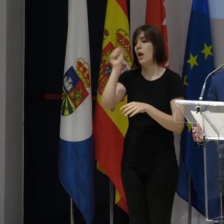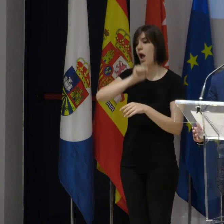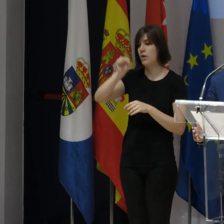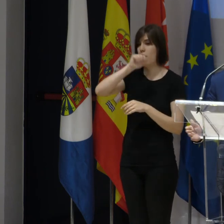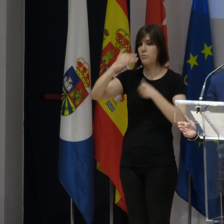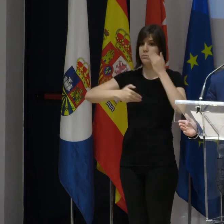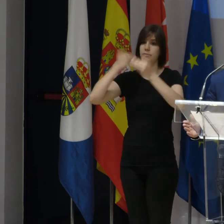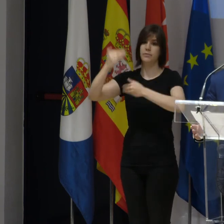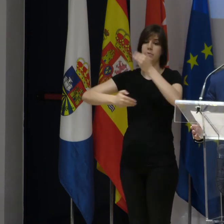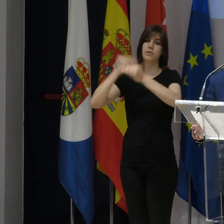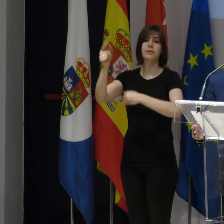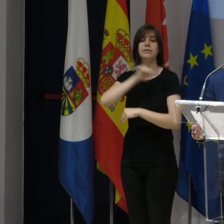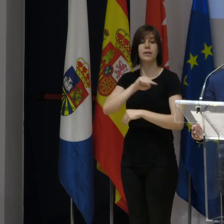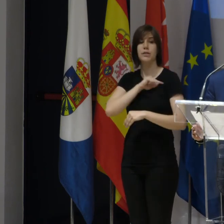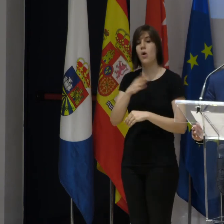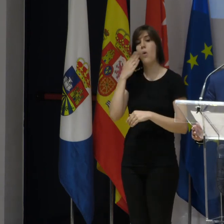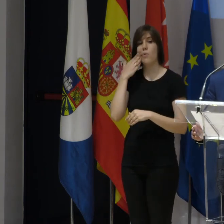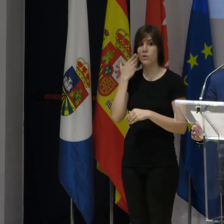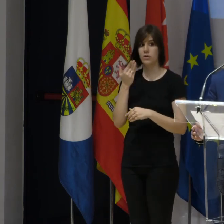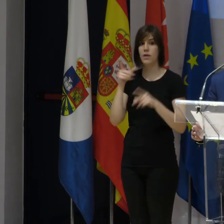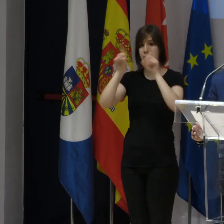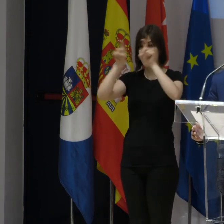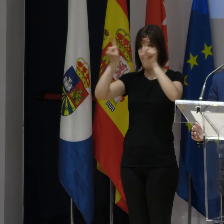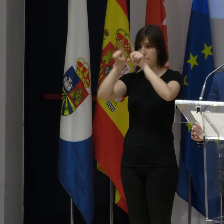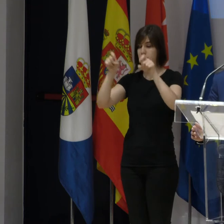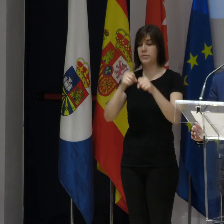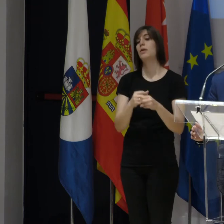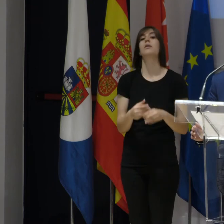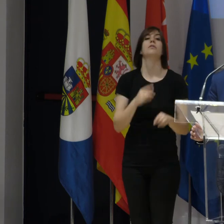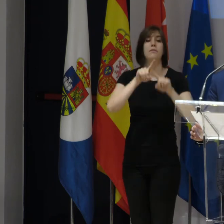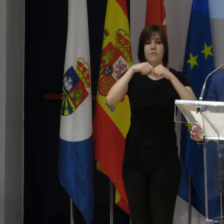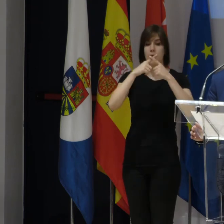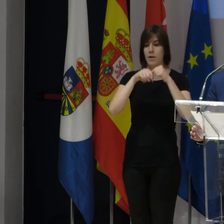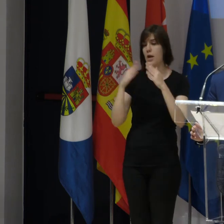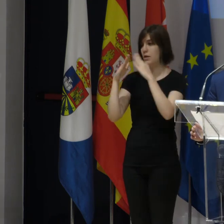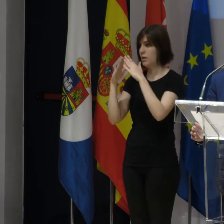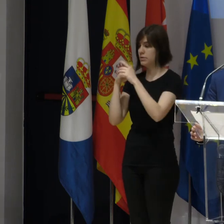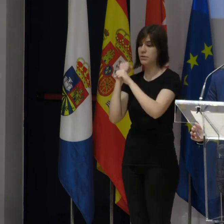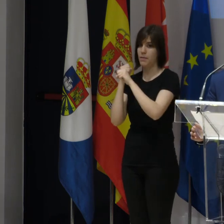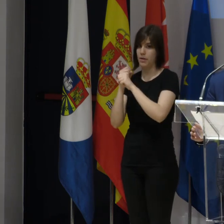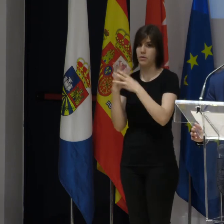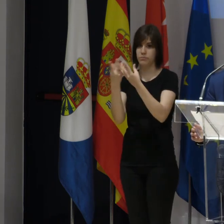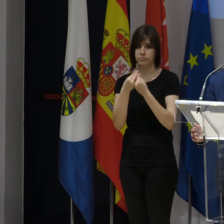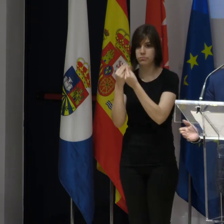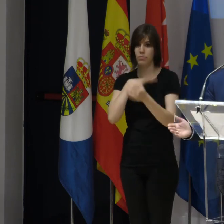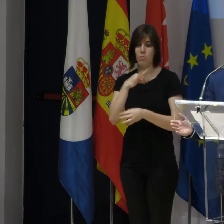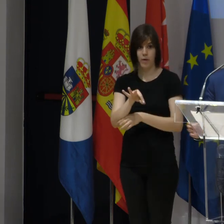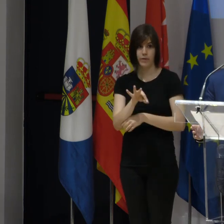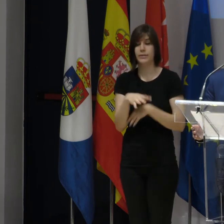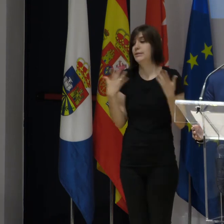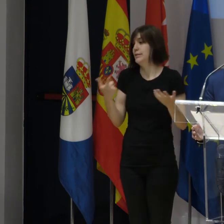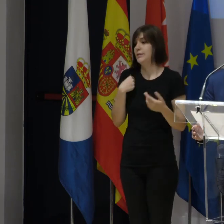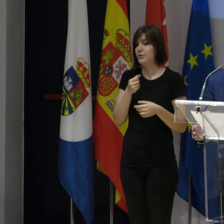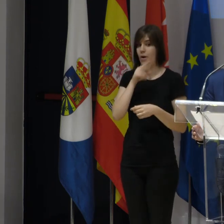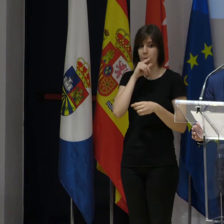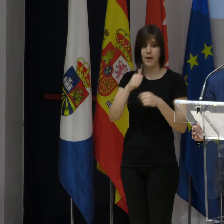y que, evidentemente, podamos sentirnos orgullosos de tener muchas empresas que concilian la vida laboral con la personal y de la familia. Y, bueno, sin